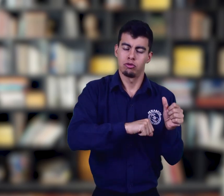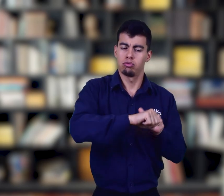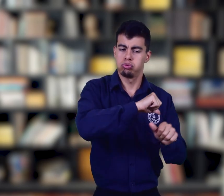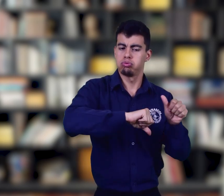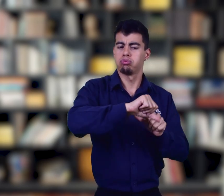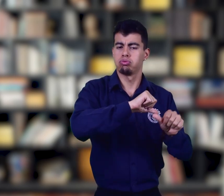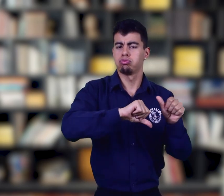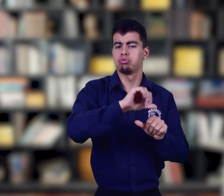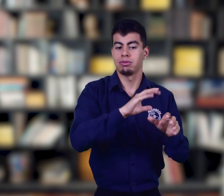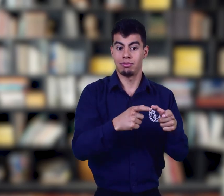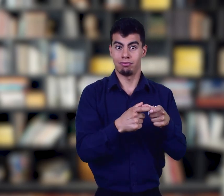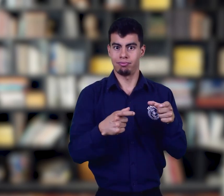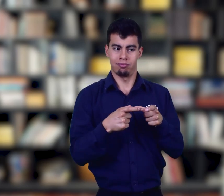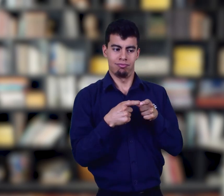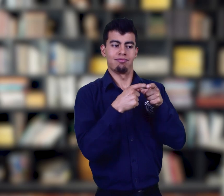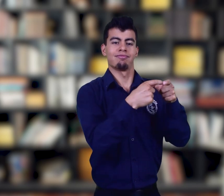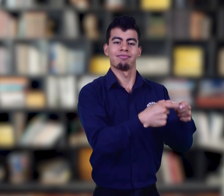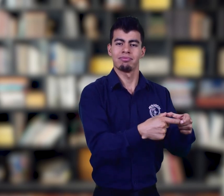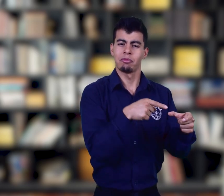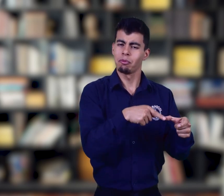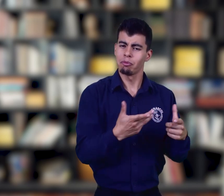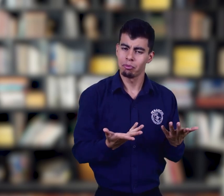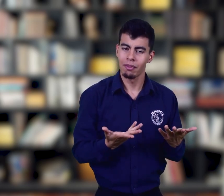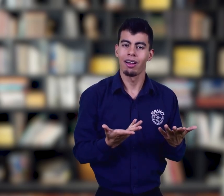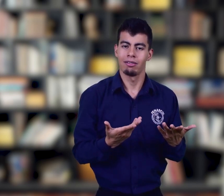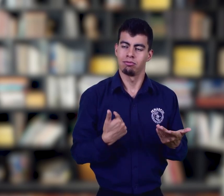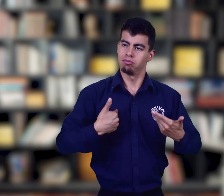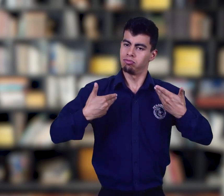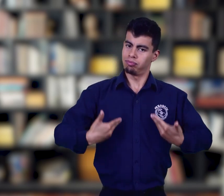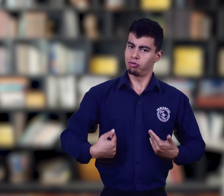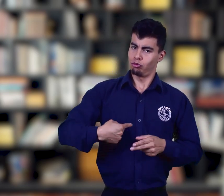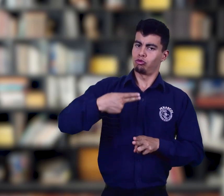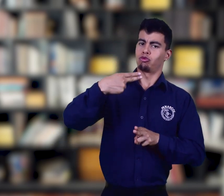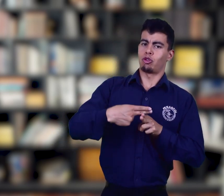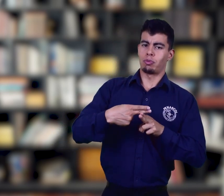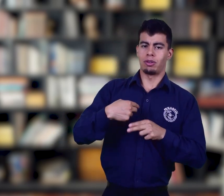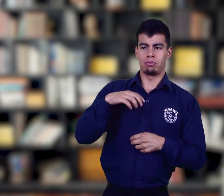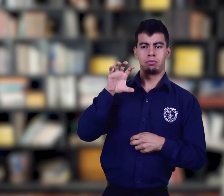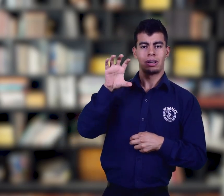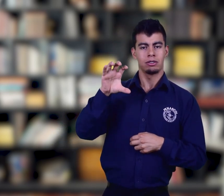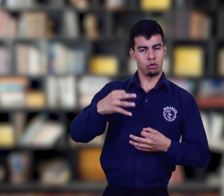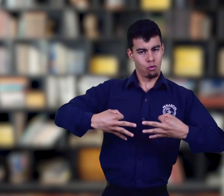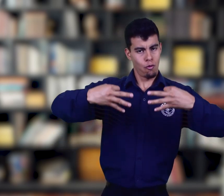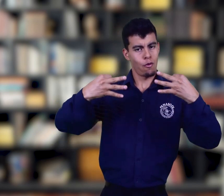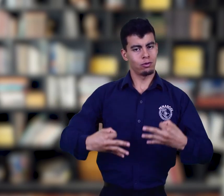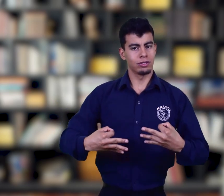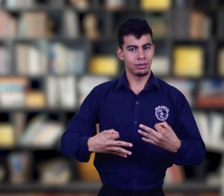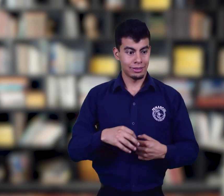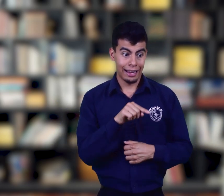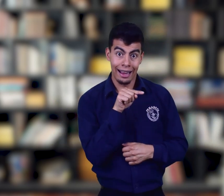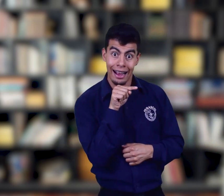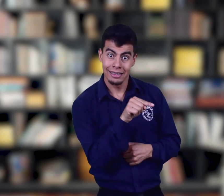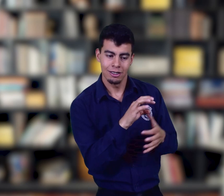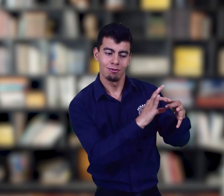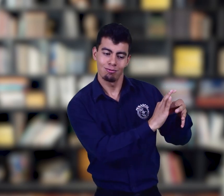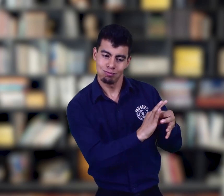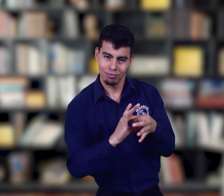sus huellas y luego del trámite reciben su documento de identidad que evidencia su nombre y su pertenencia oficial a un